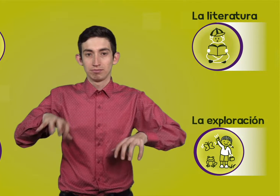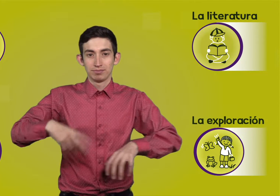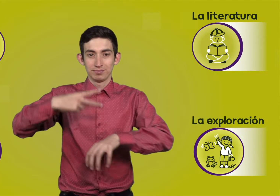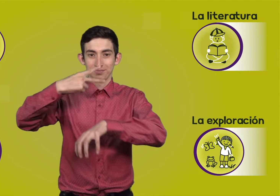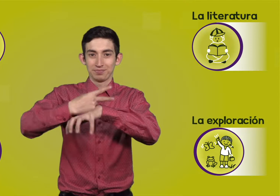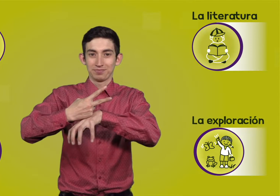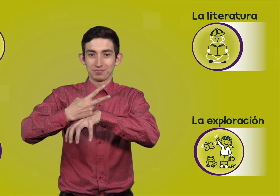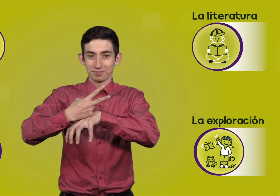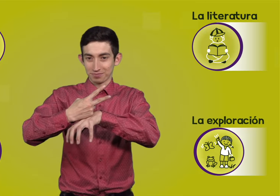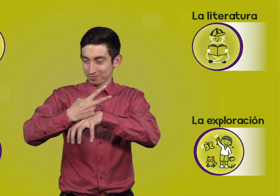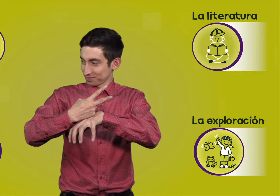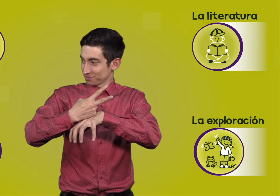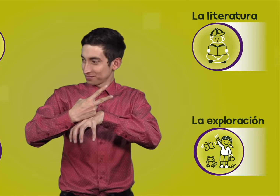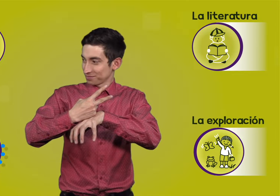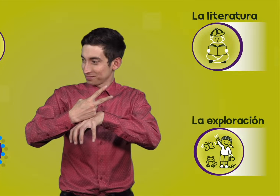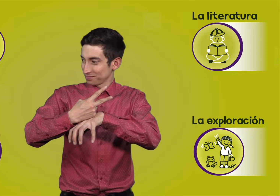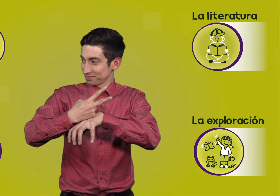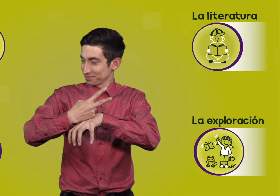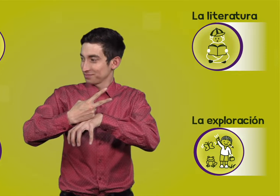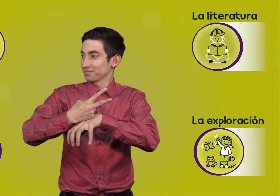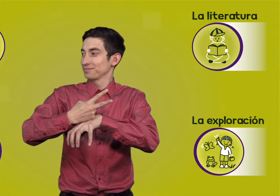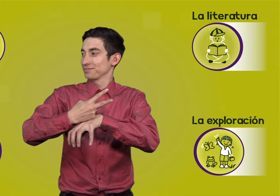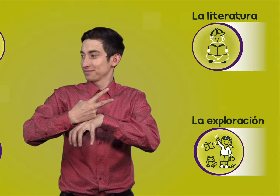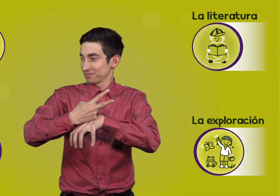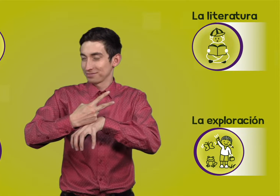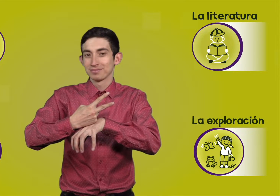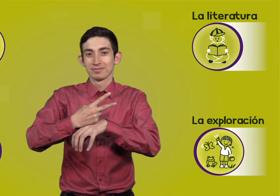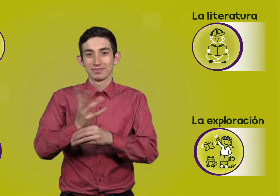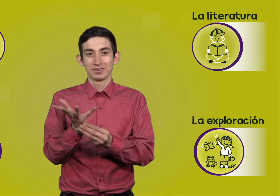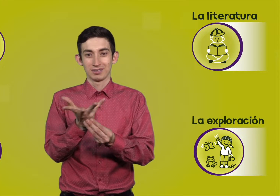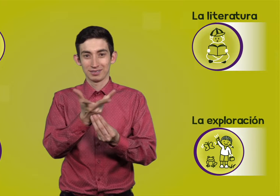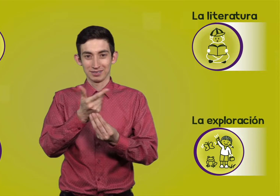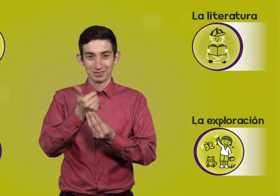La segunda actividad rectora, el arte.